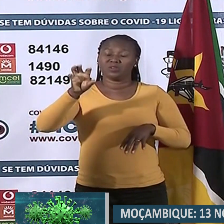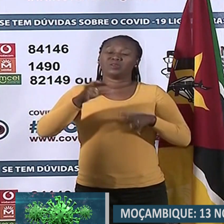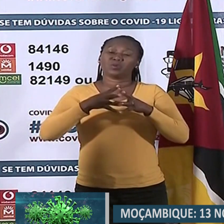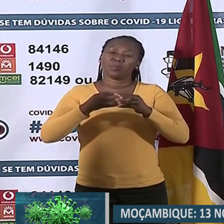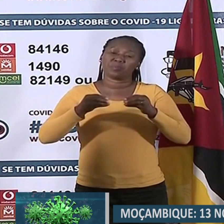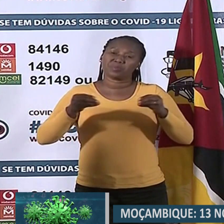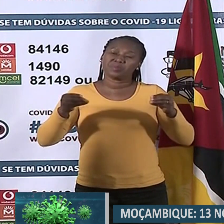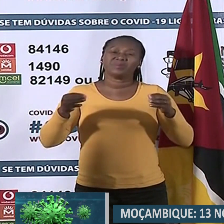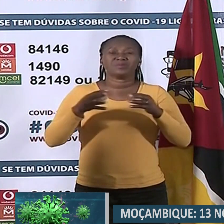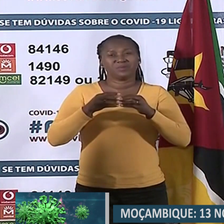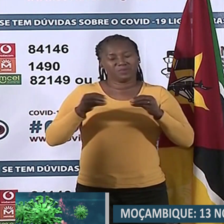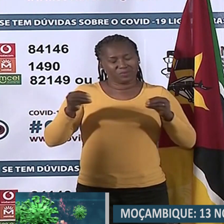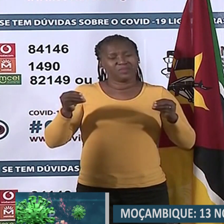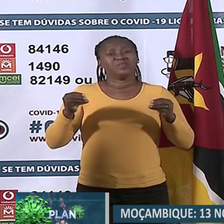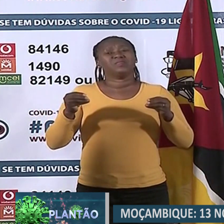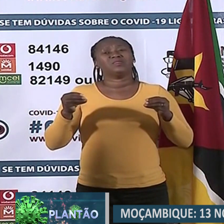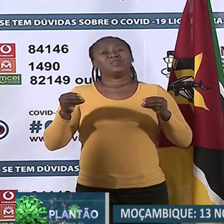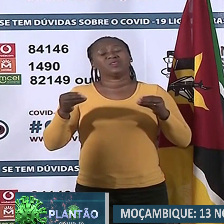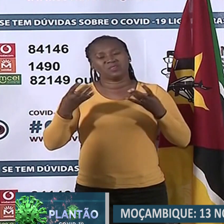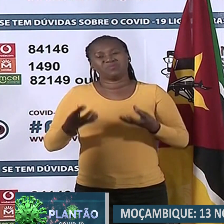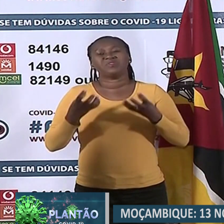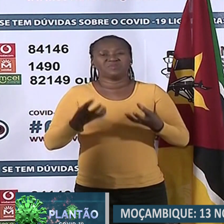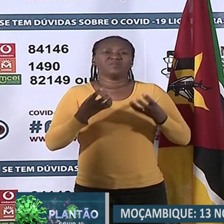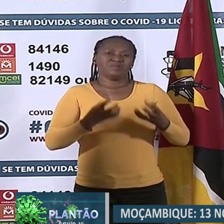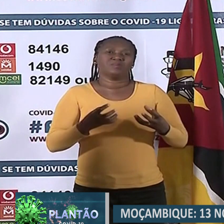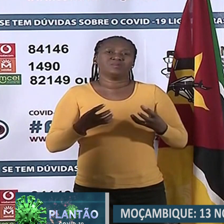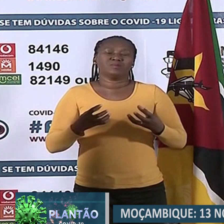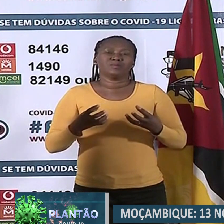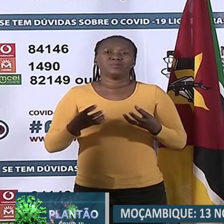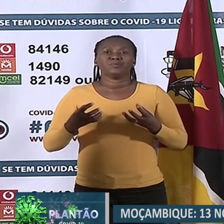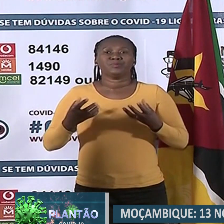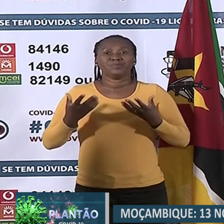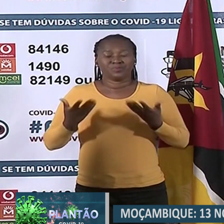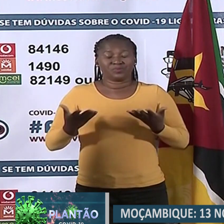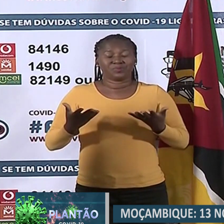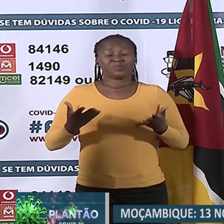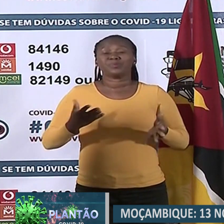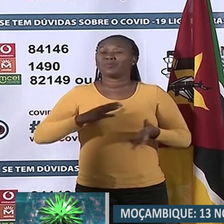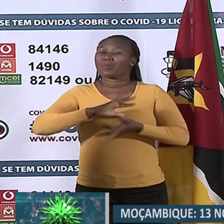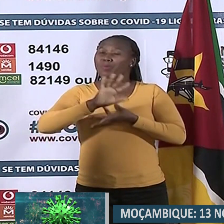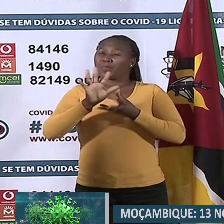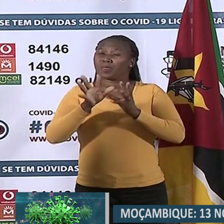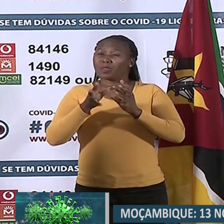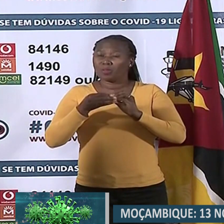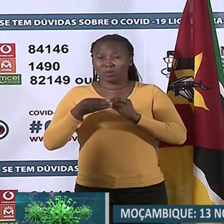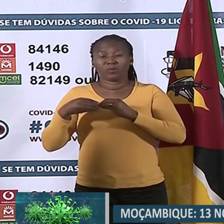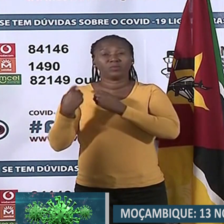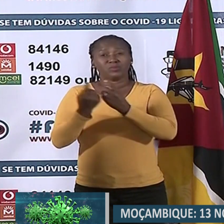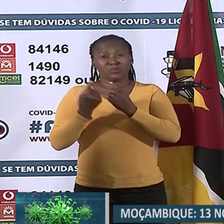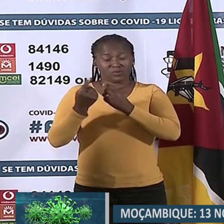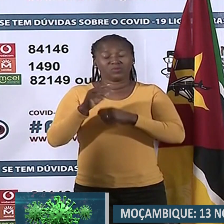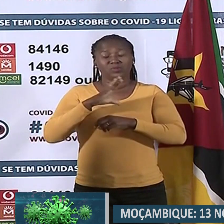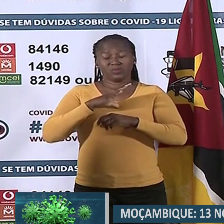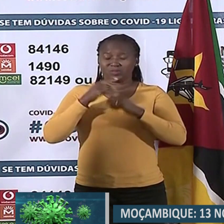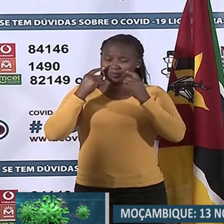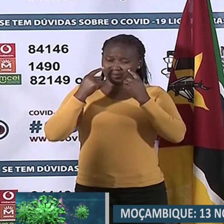limitados, muito limitados. Portanto, todos os critérios que estão a ser revistos levam